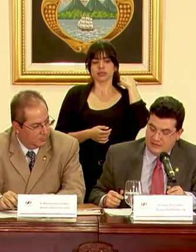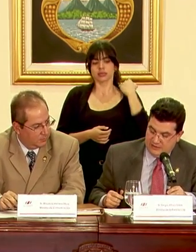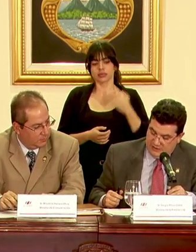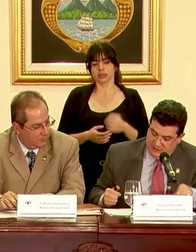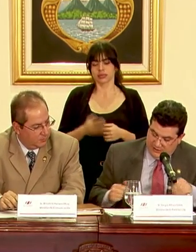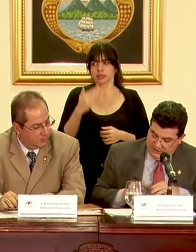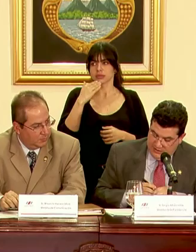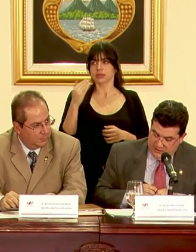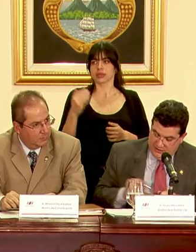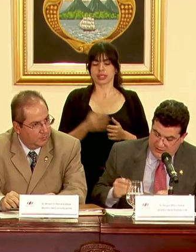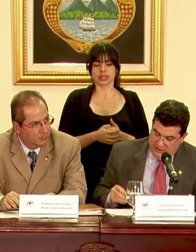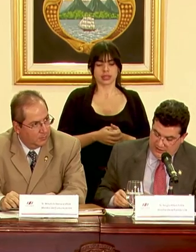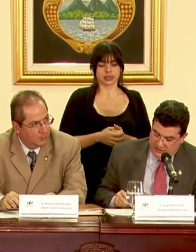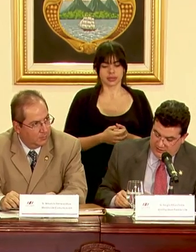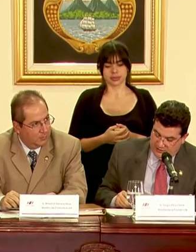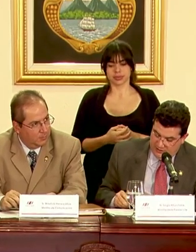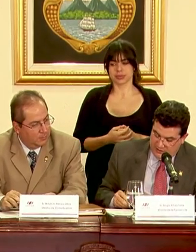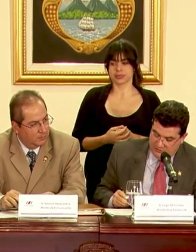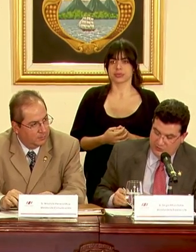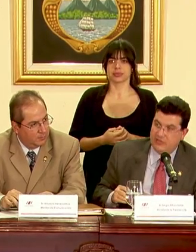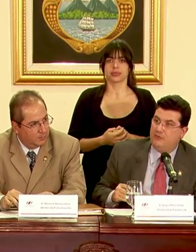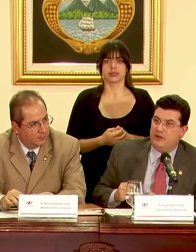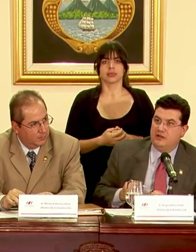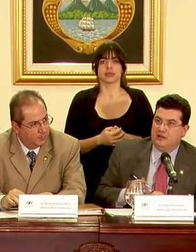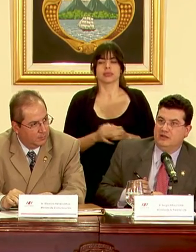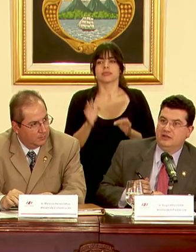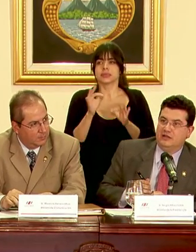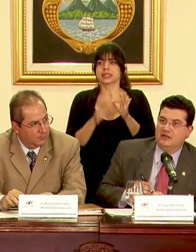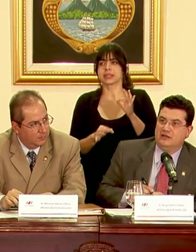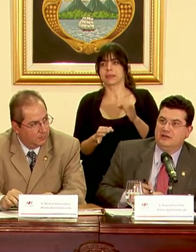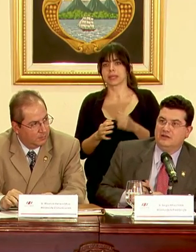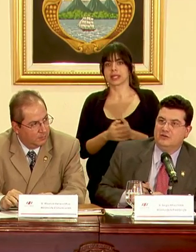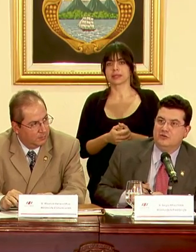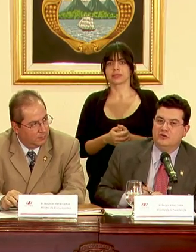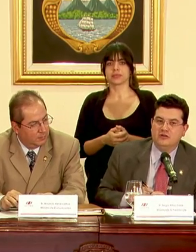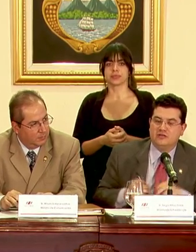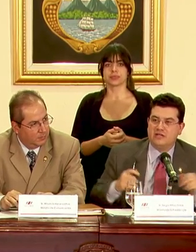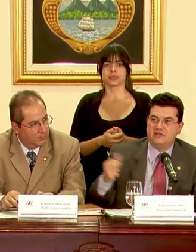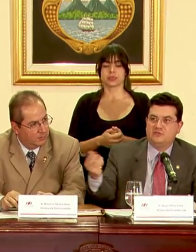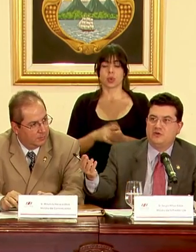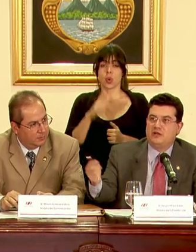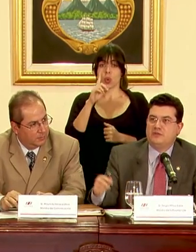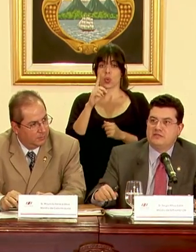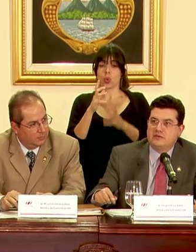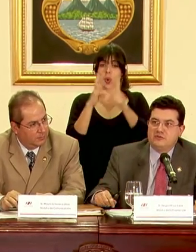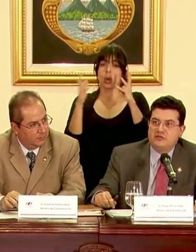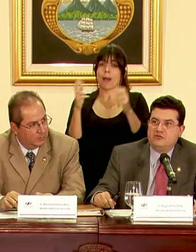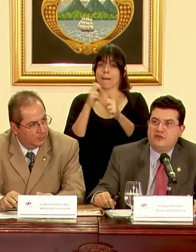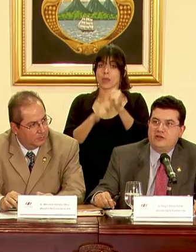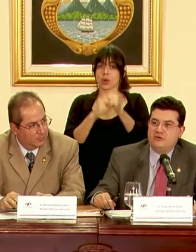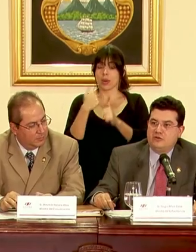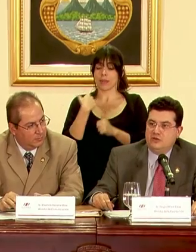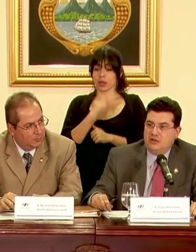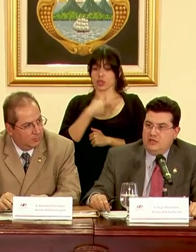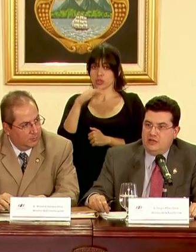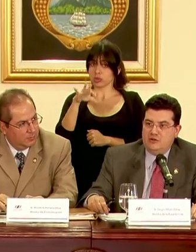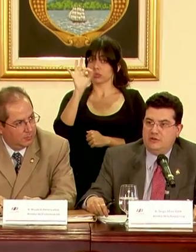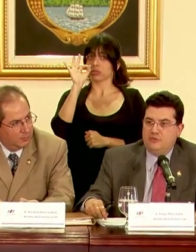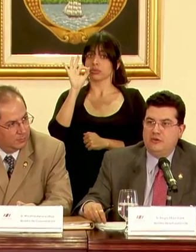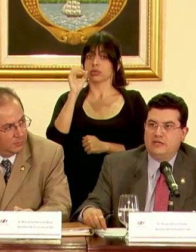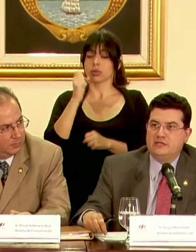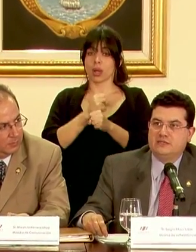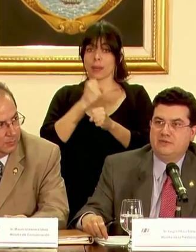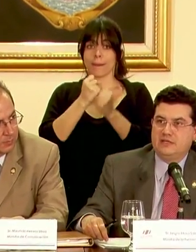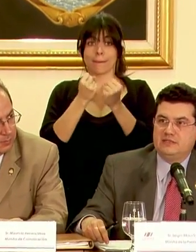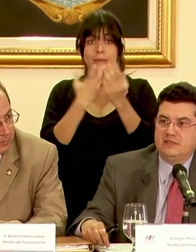gracias Erick es muy simple uno de los grandes problemas que hemos encontrado en la